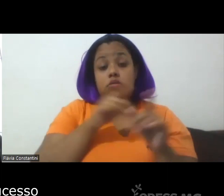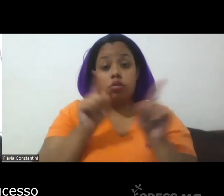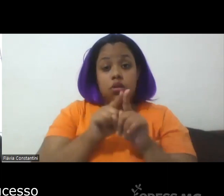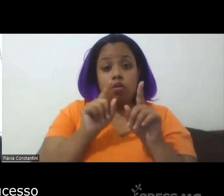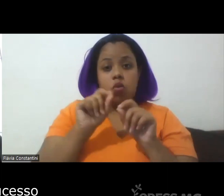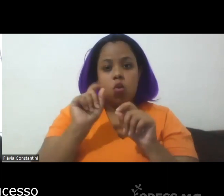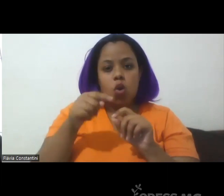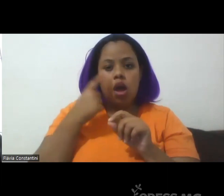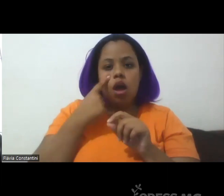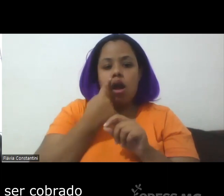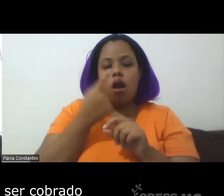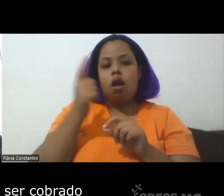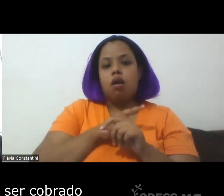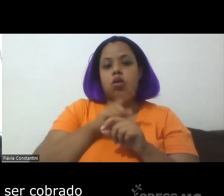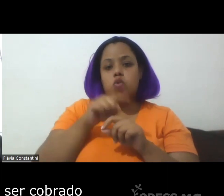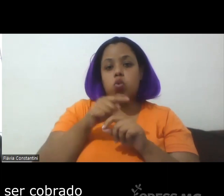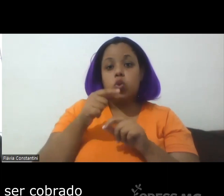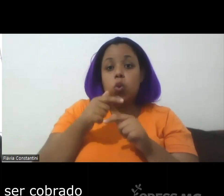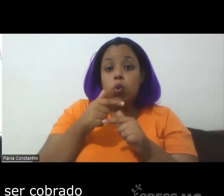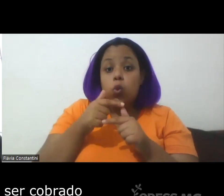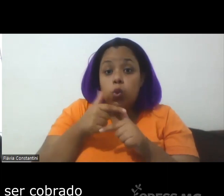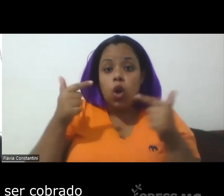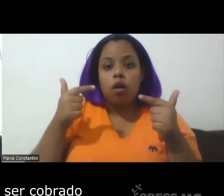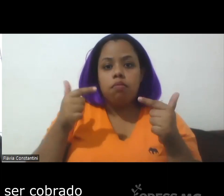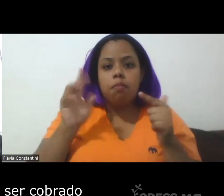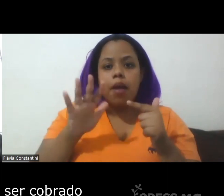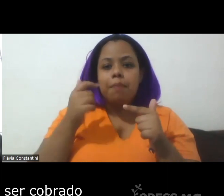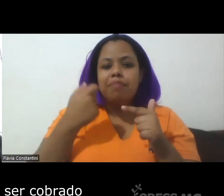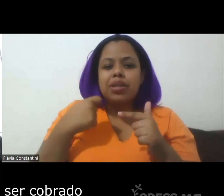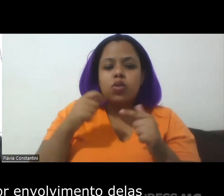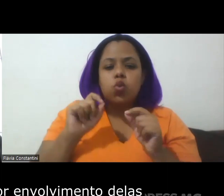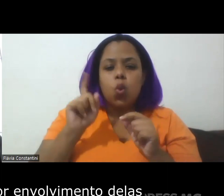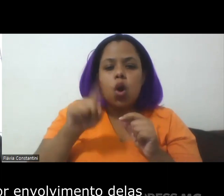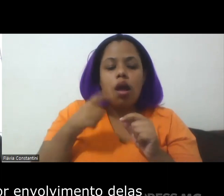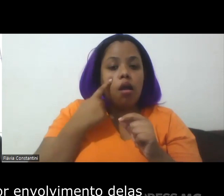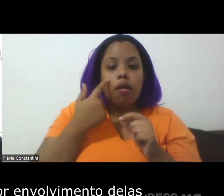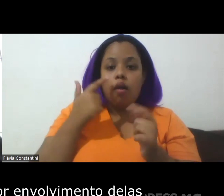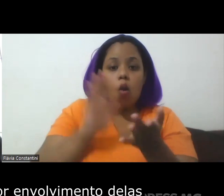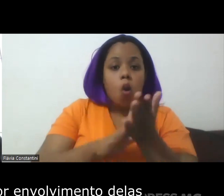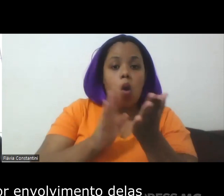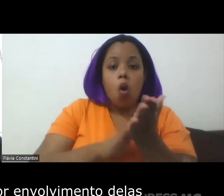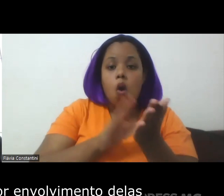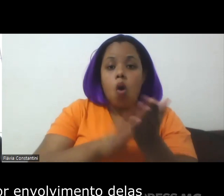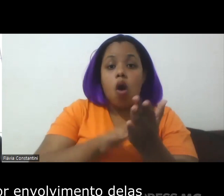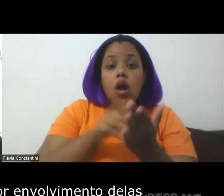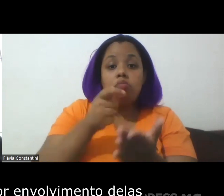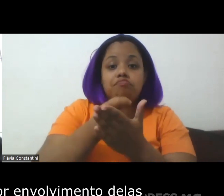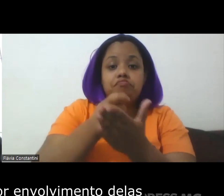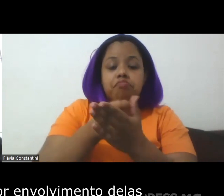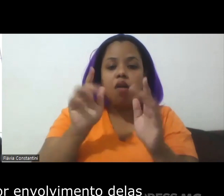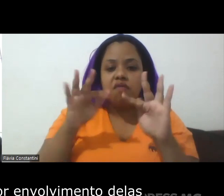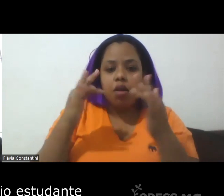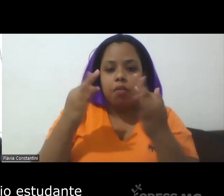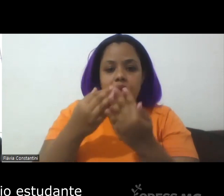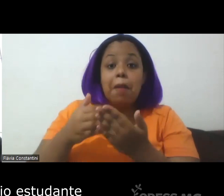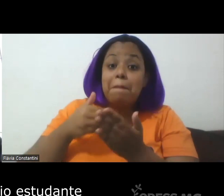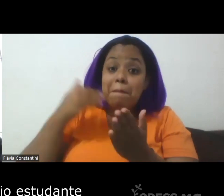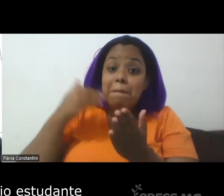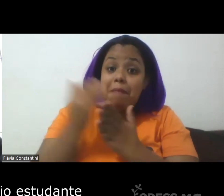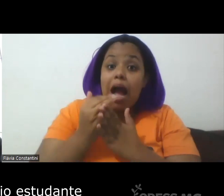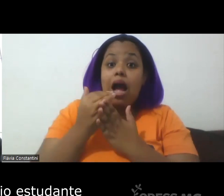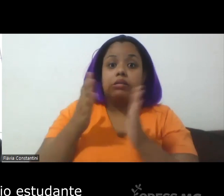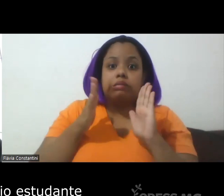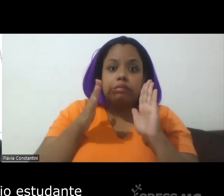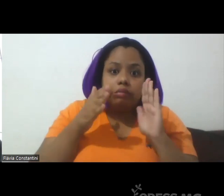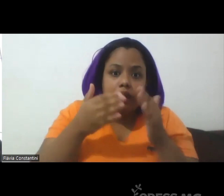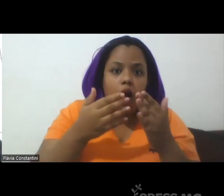sucesso que deveria ser cobrado das famílias, de maior envolvimento delas ou do